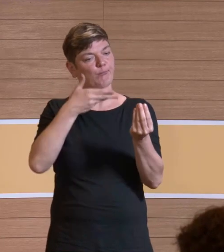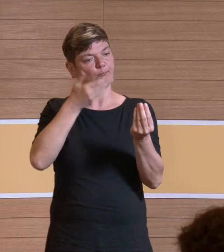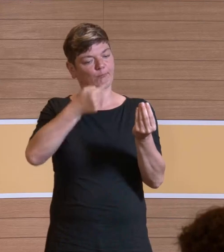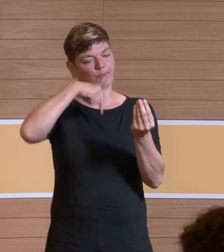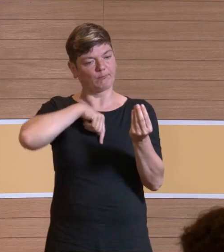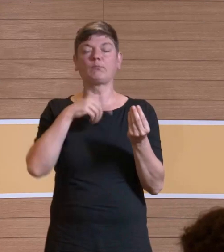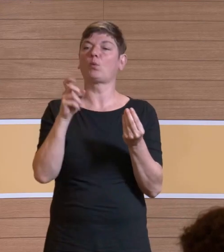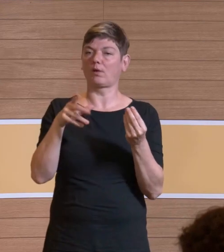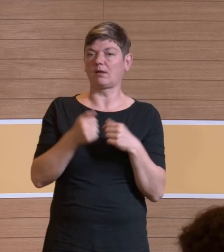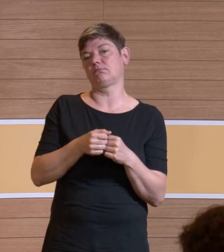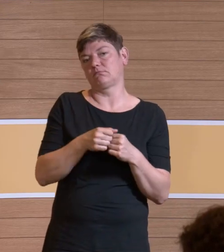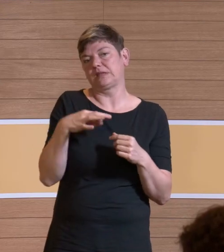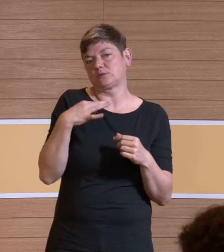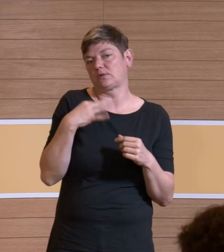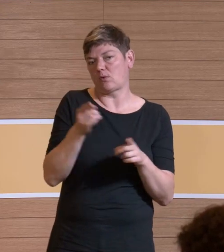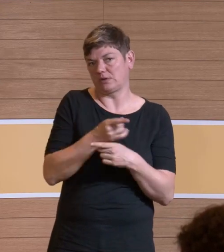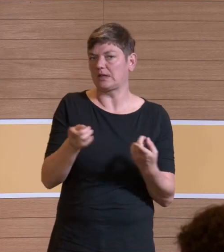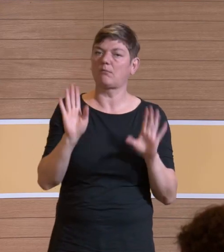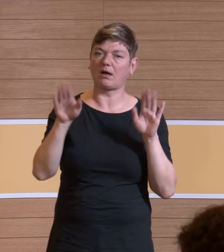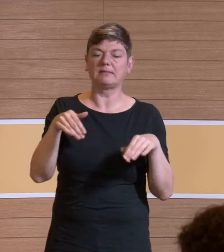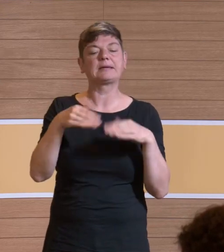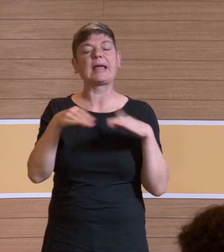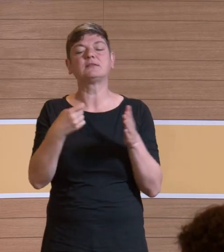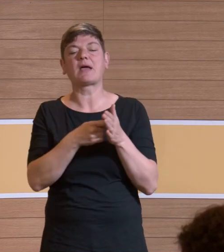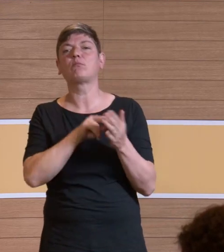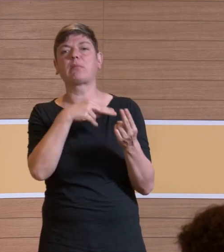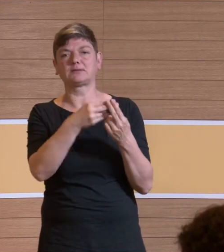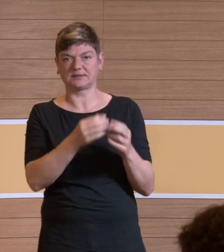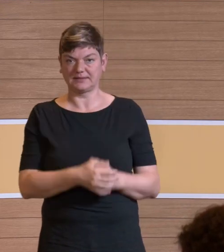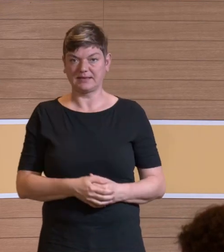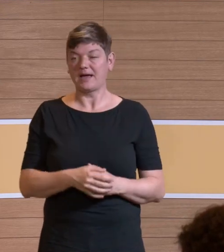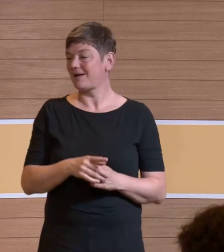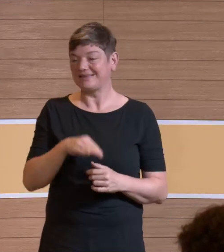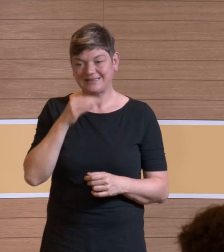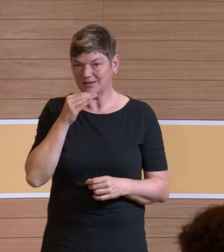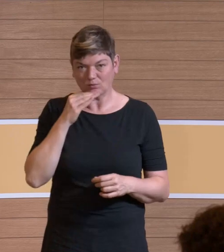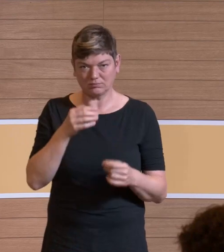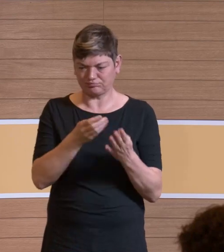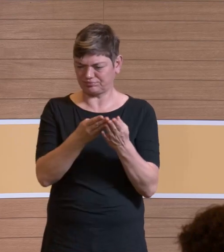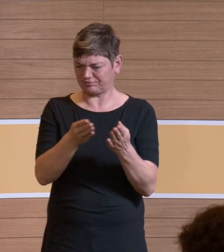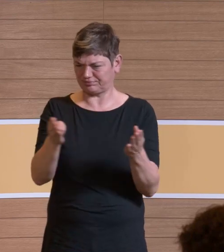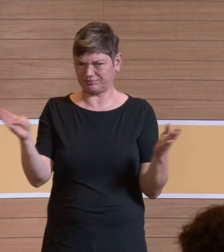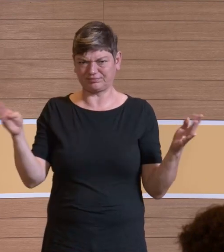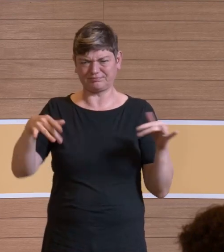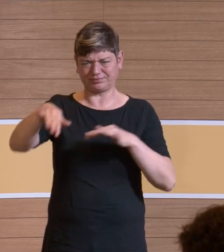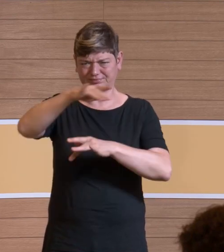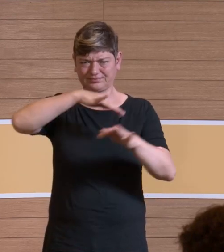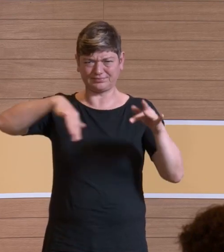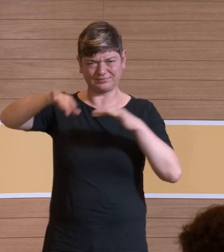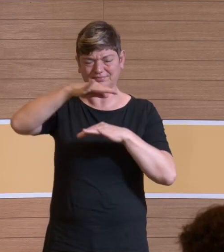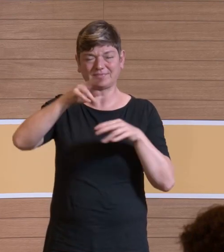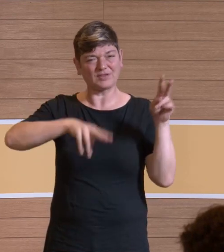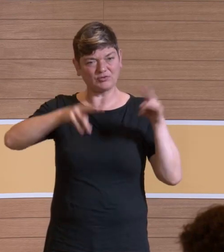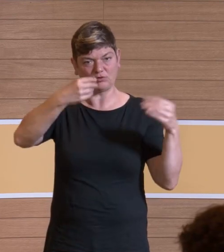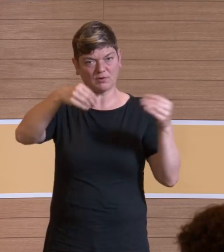wie hoch ist denn Formaldehyd? Ja, ist nicht so hoch, überschreitet keine Grenze. Aber wir haben ja eine gigantische Breite Pyrolyse-Stoffe. Wir